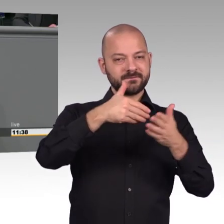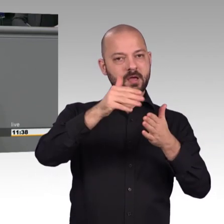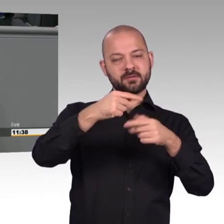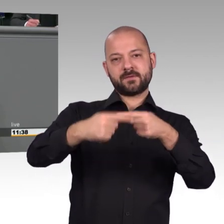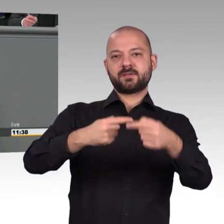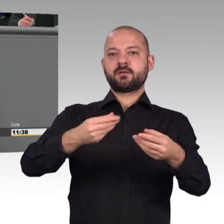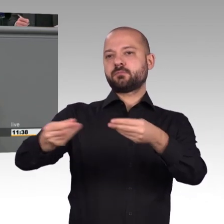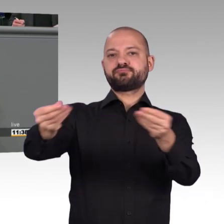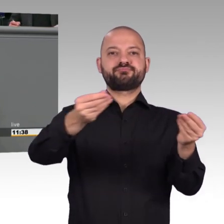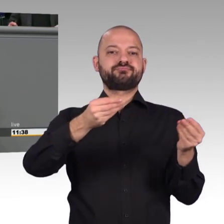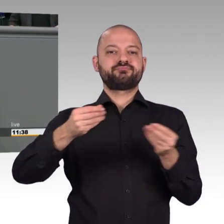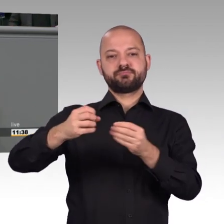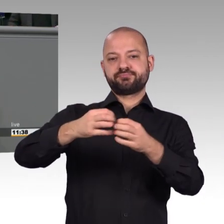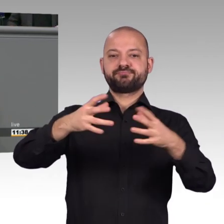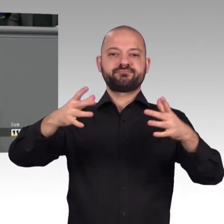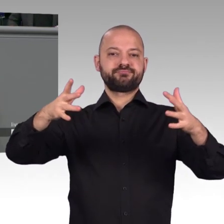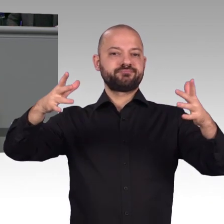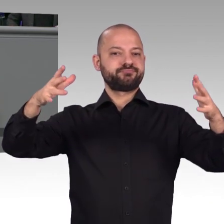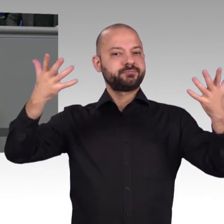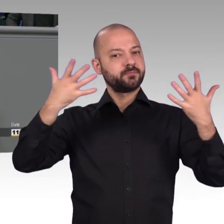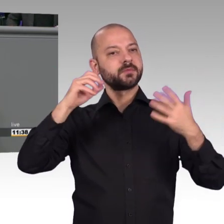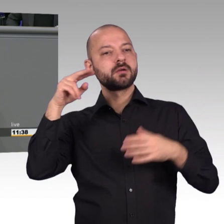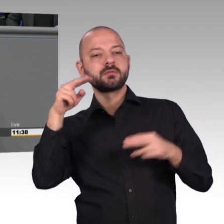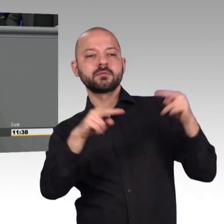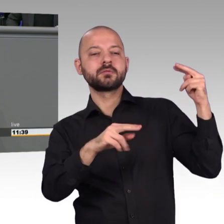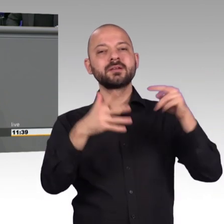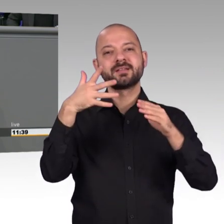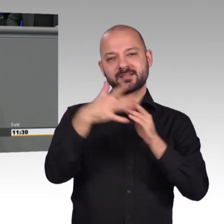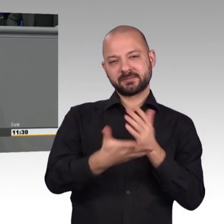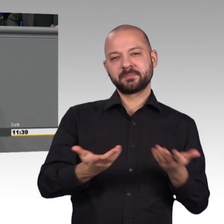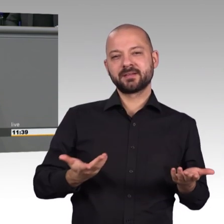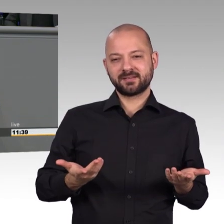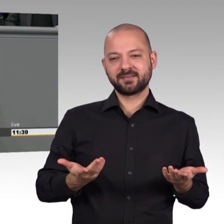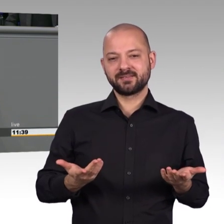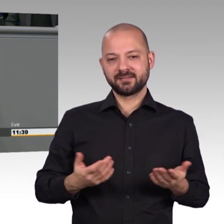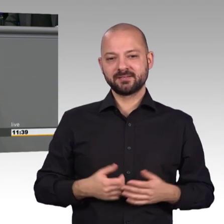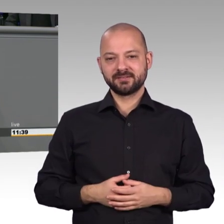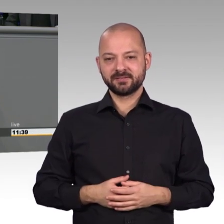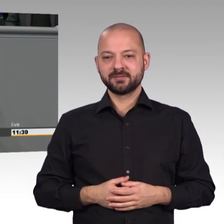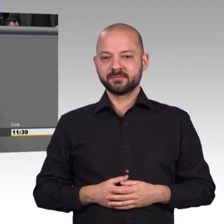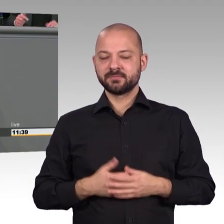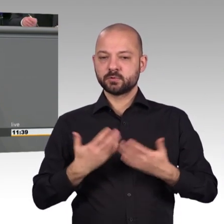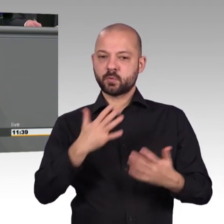als Bürgerinnen auf elektronischem Weg verschlüsselt mit einer Behörde zu kommunizieren, wenn es etwas anderes ist als eine Steuererklärung.